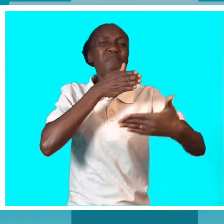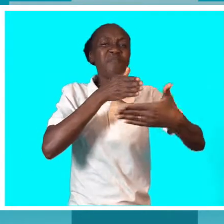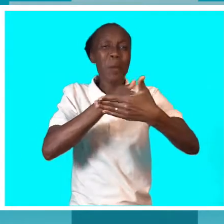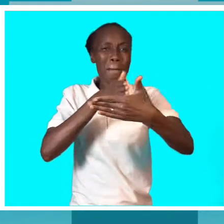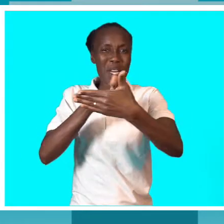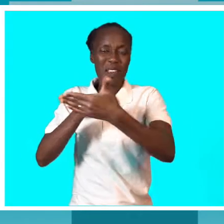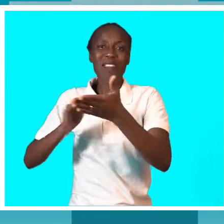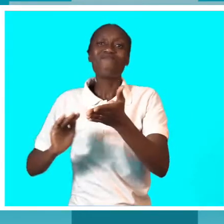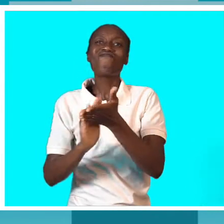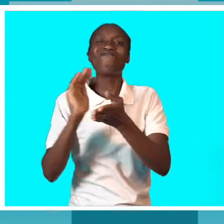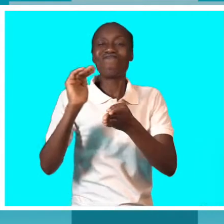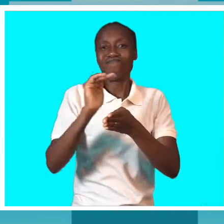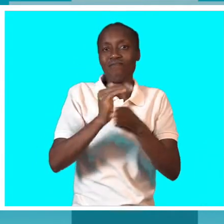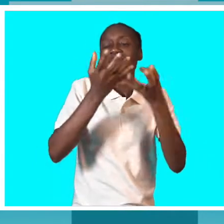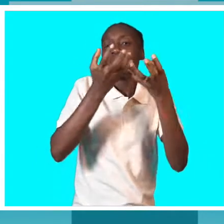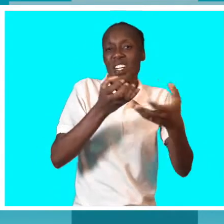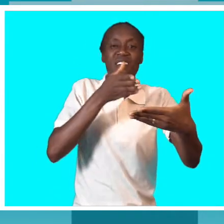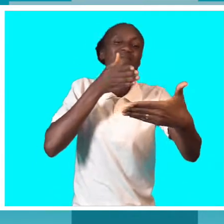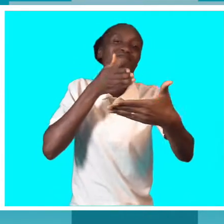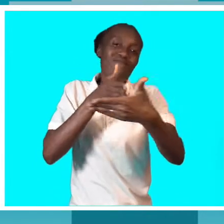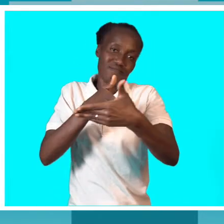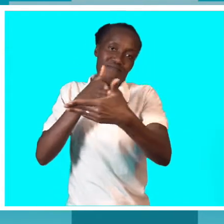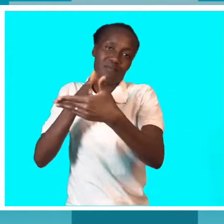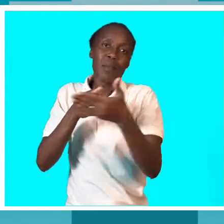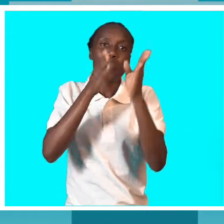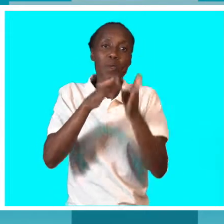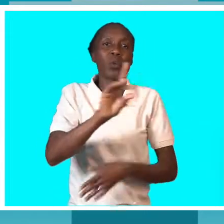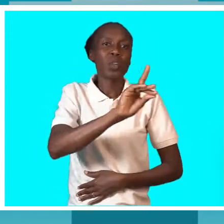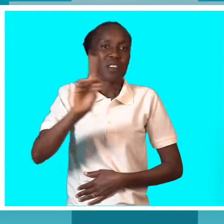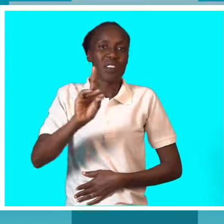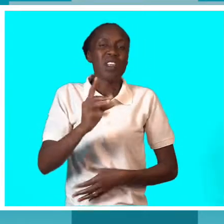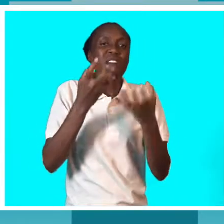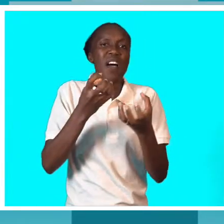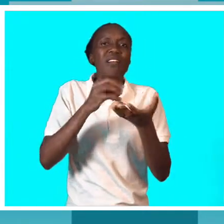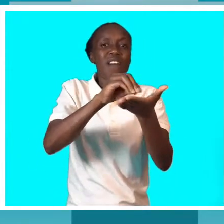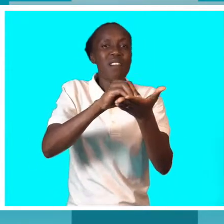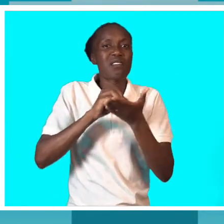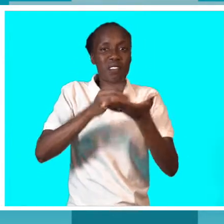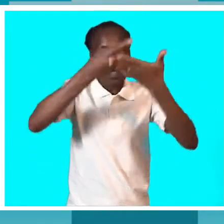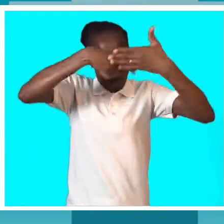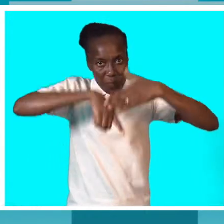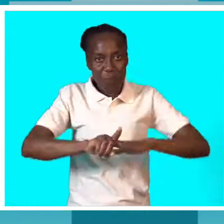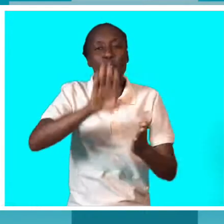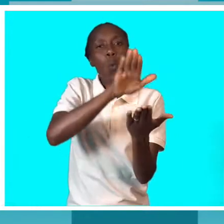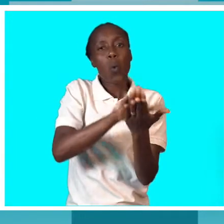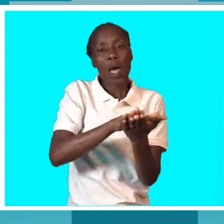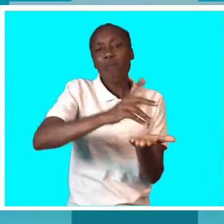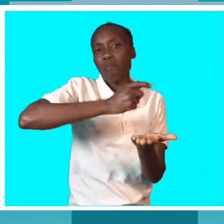arquitetônicas que impedem que a pessoa com deficiência tenha acesso, por exemplo, aos estabelecimentos de ensino. Esta é a primeira